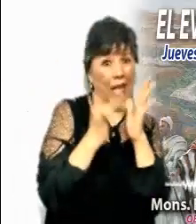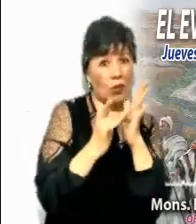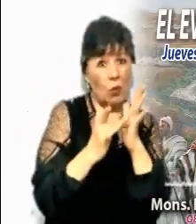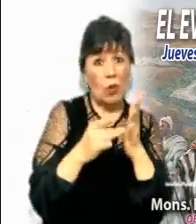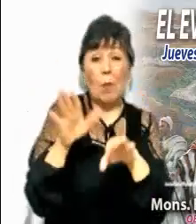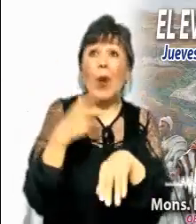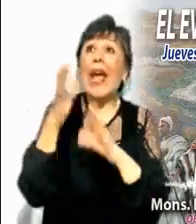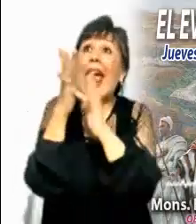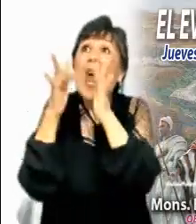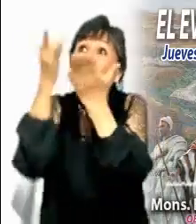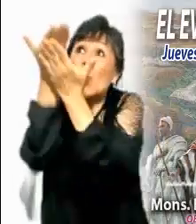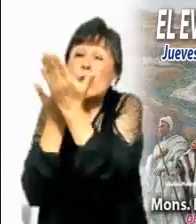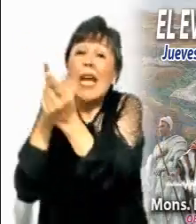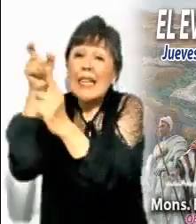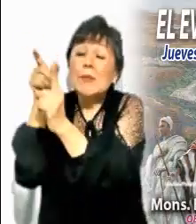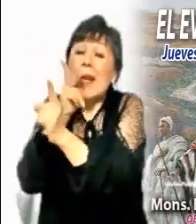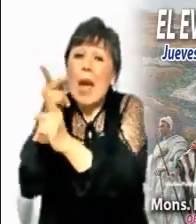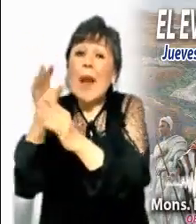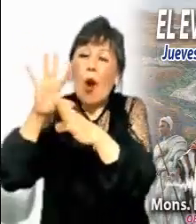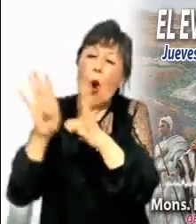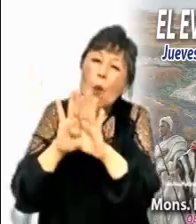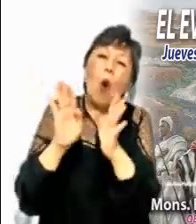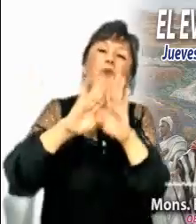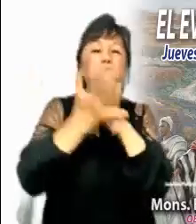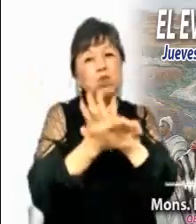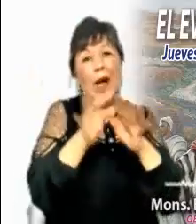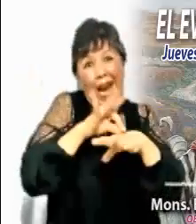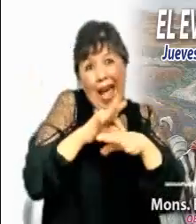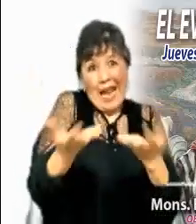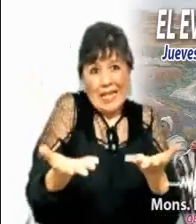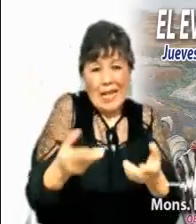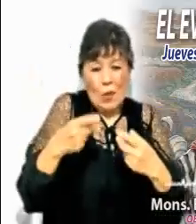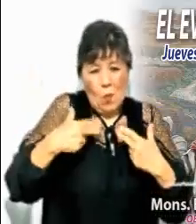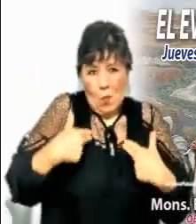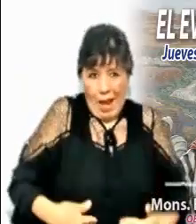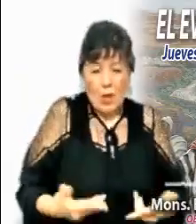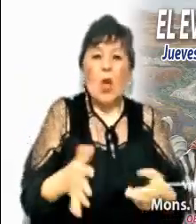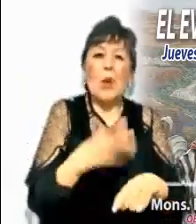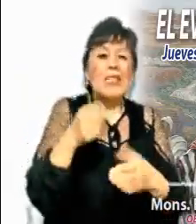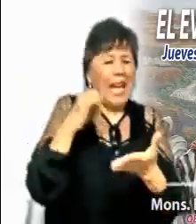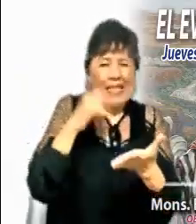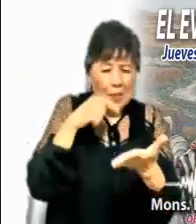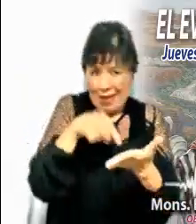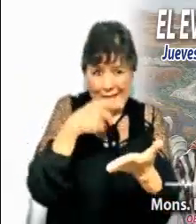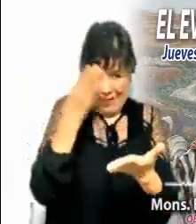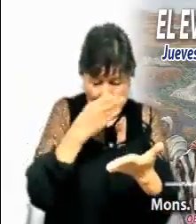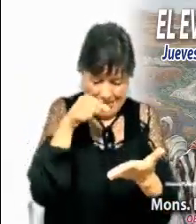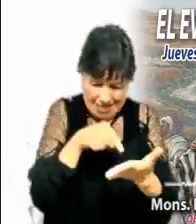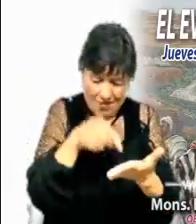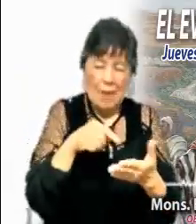carne, como evento de gracia que vuelve a acontecer en la lectura y la escucha de las Sagradas Escrituras.